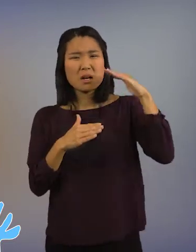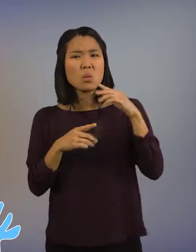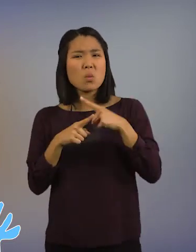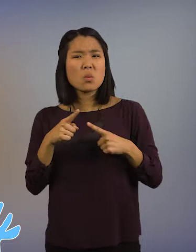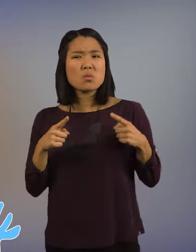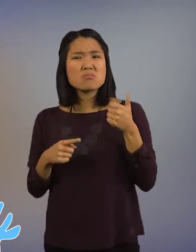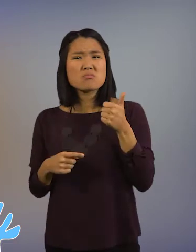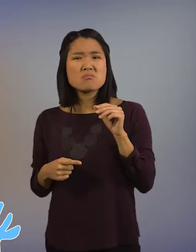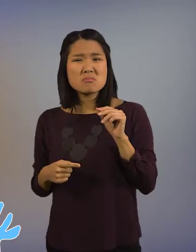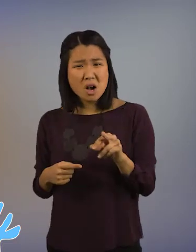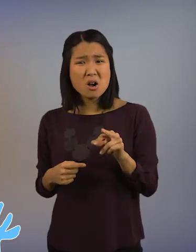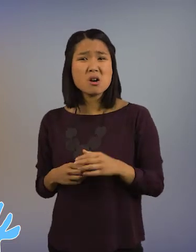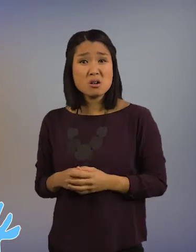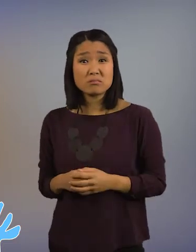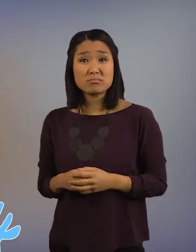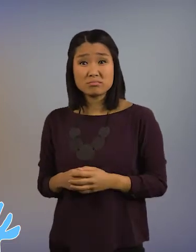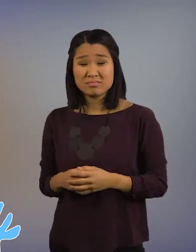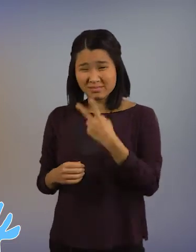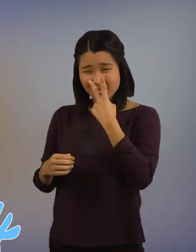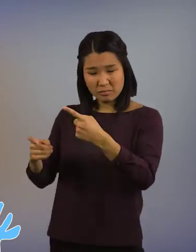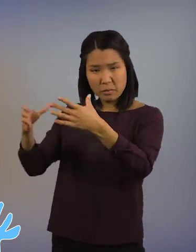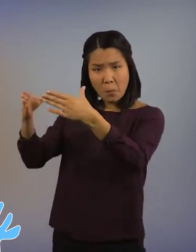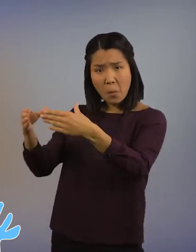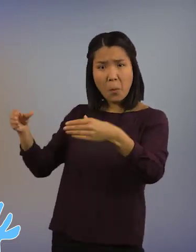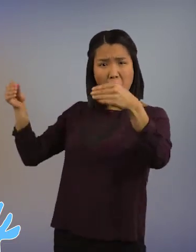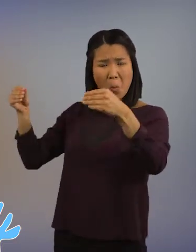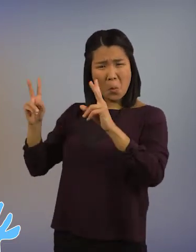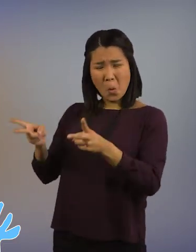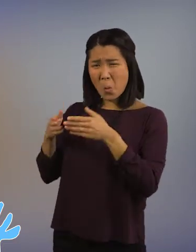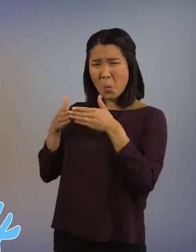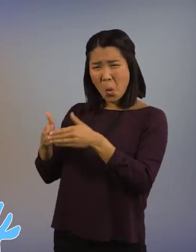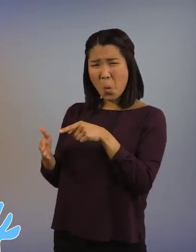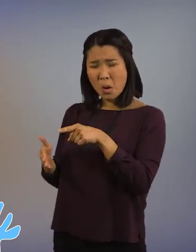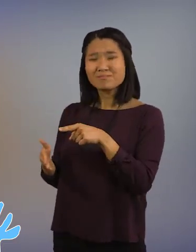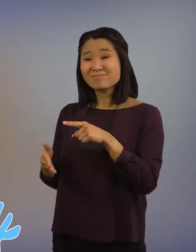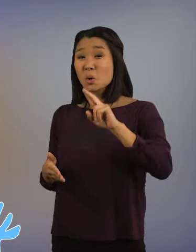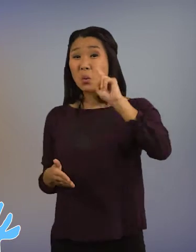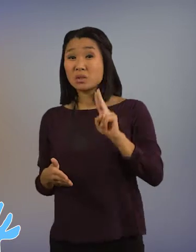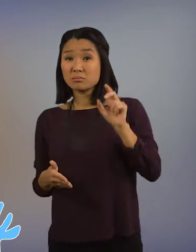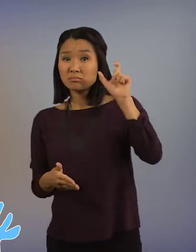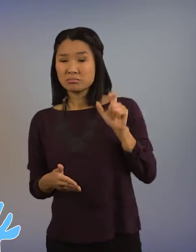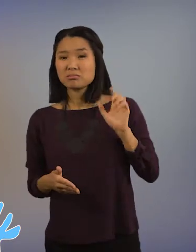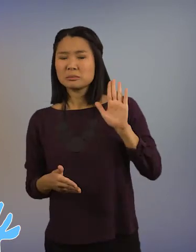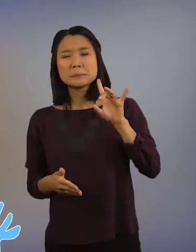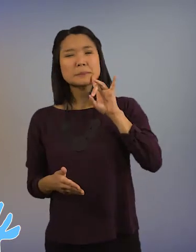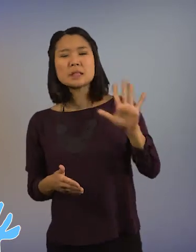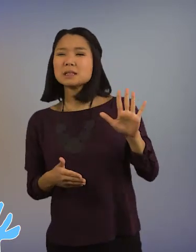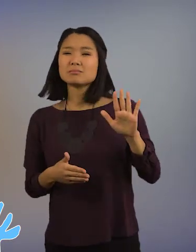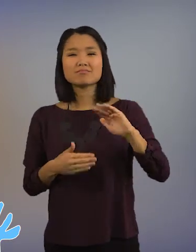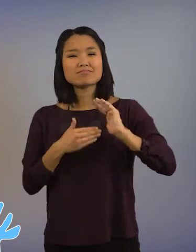Shiharu Shiotas subtila installationskonst. Den är drömsk och ibland mardrömsk, den håller samman